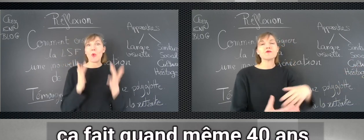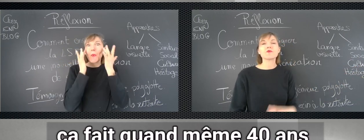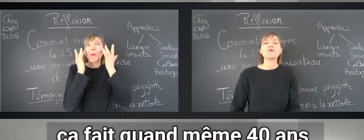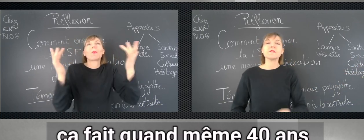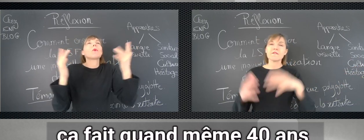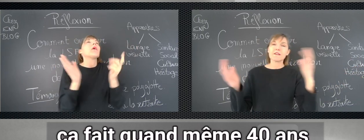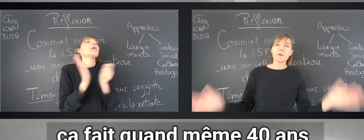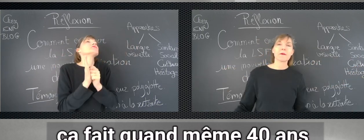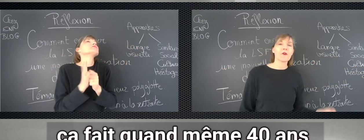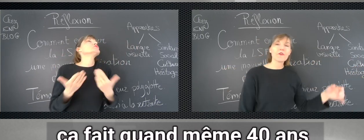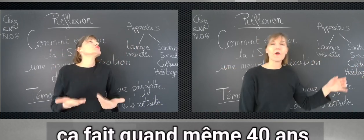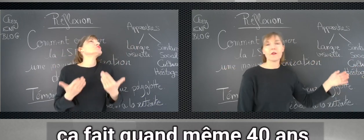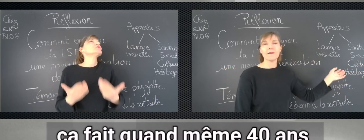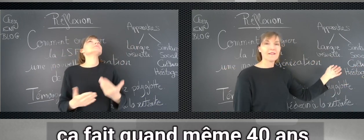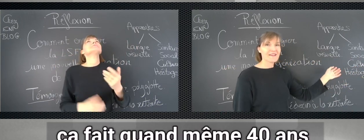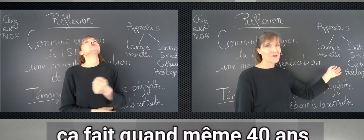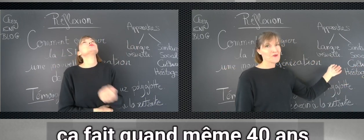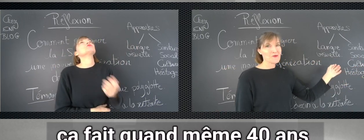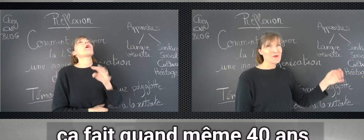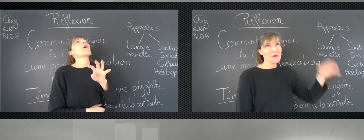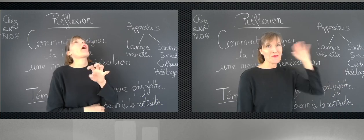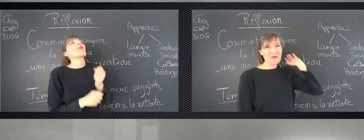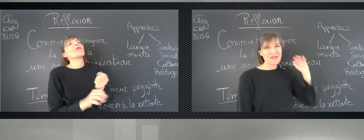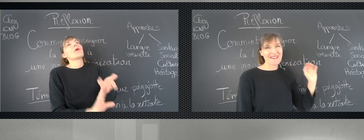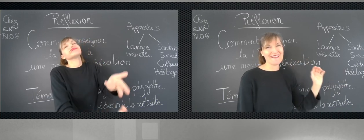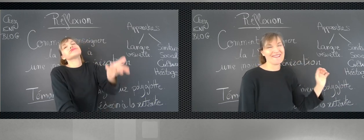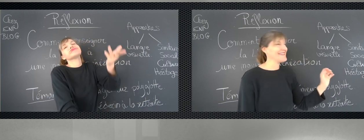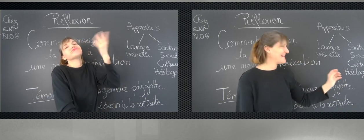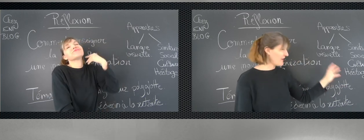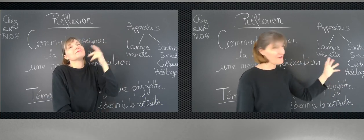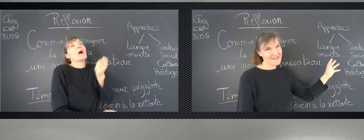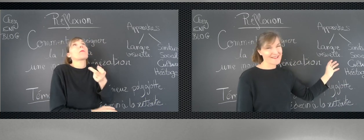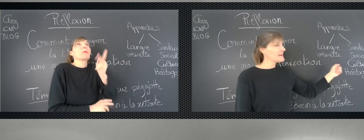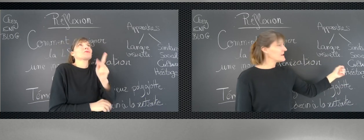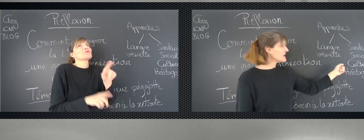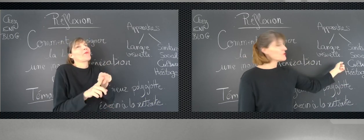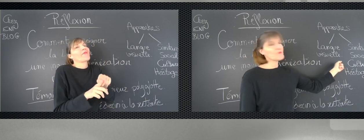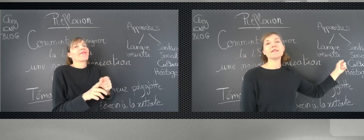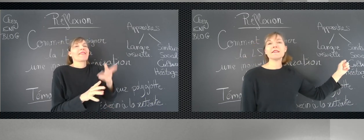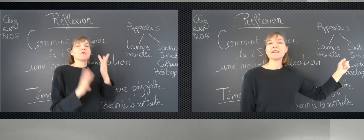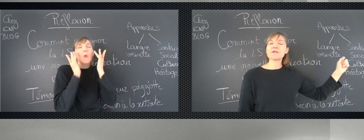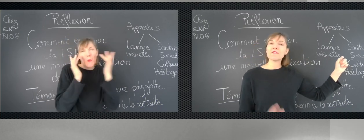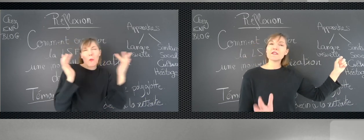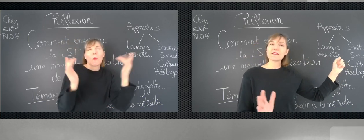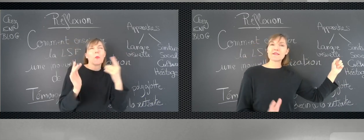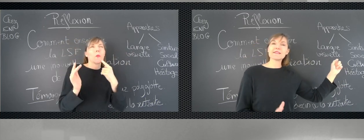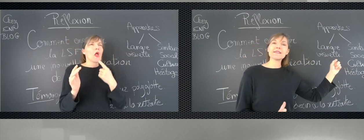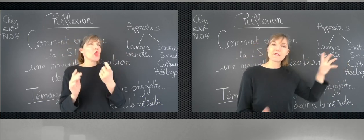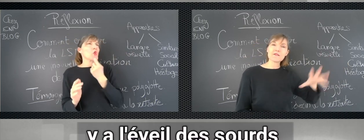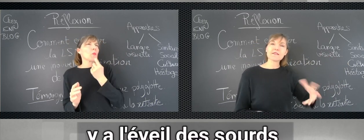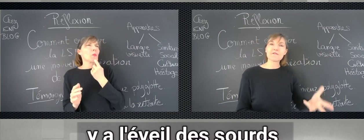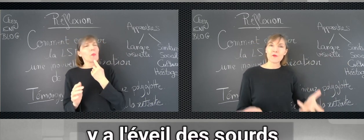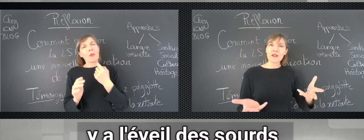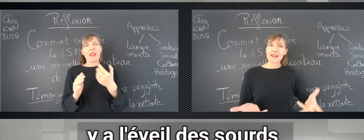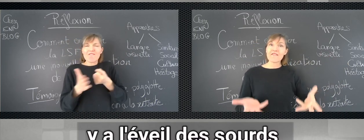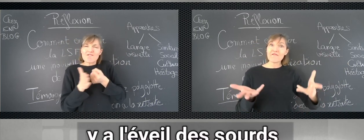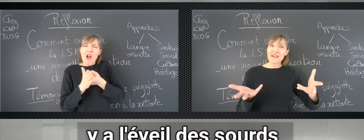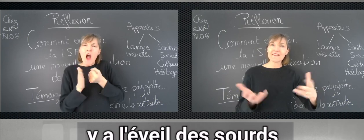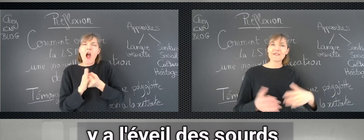aujourd'hui, ça fait quand même 40 ans qu'il une culture même plus, en fait. Mais depuis les années fin 70, c'est vraiment, il y a l'éveil des